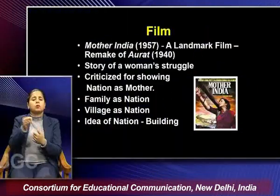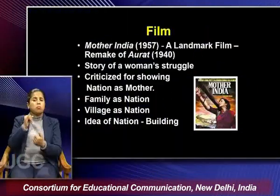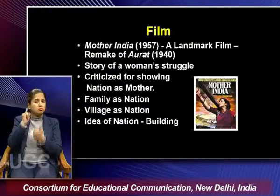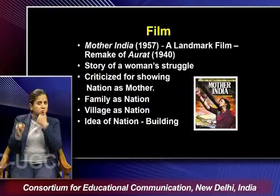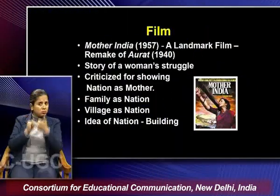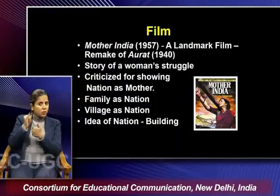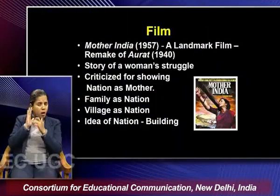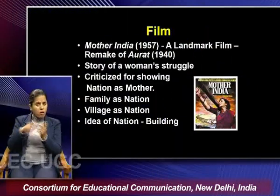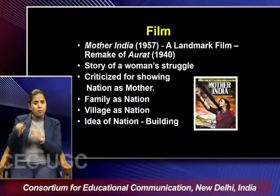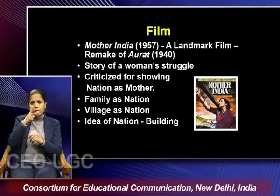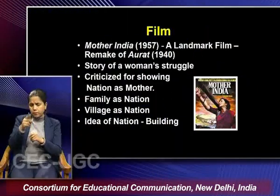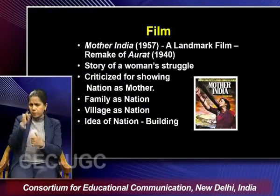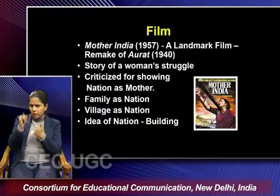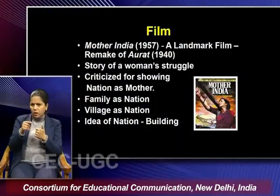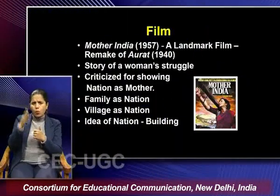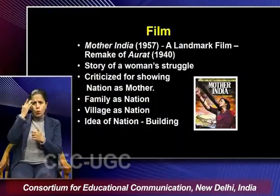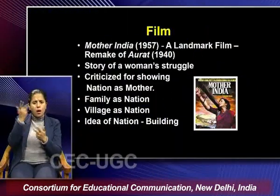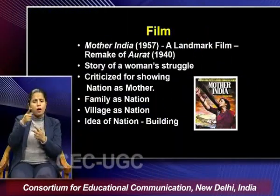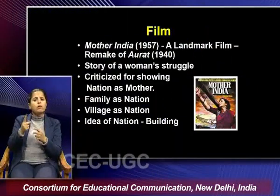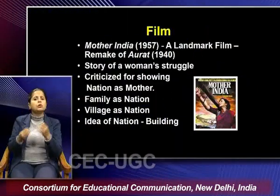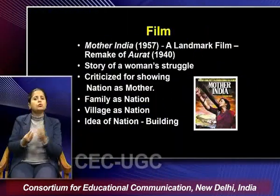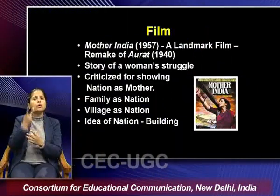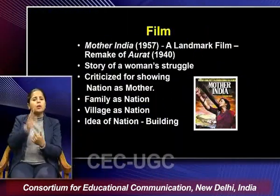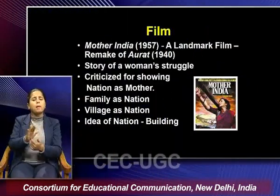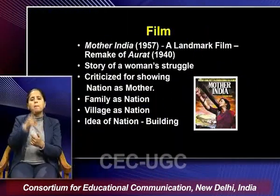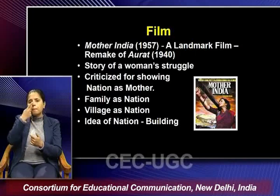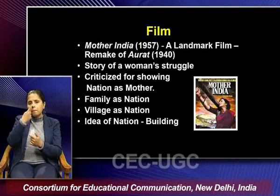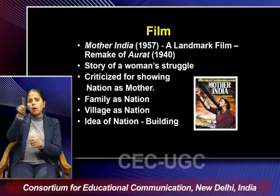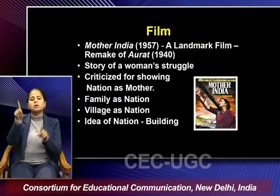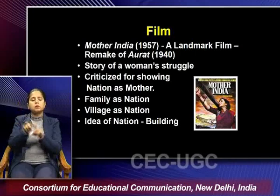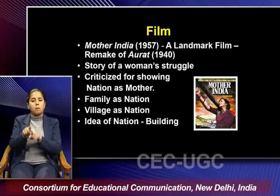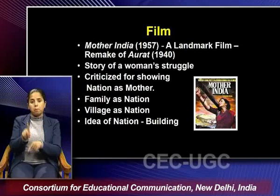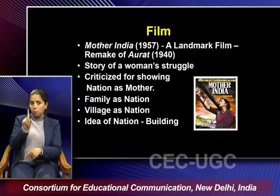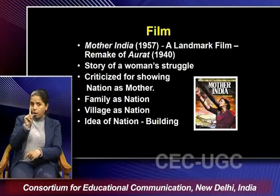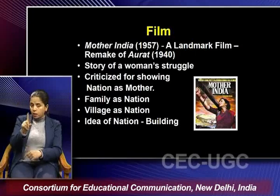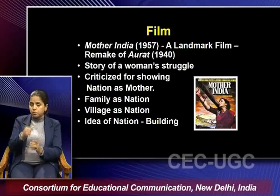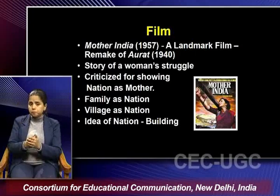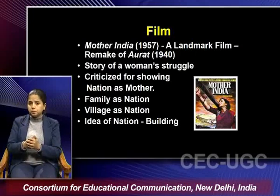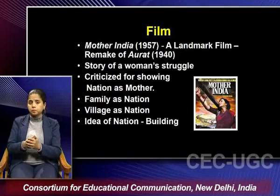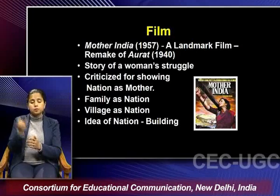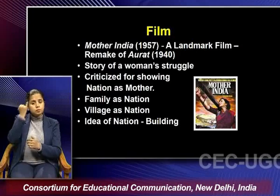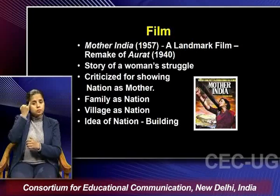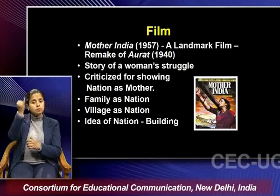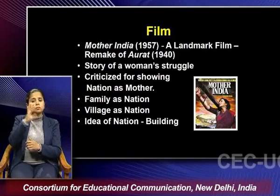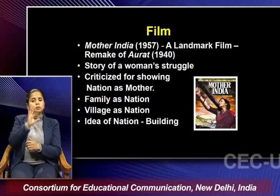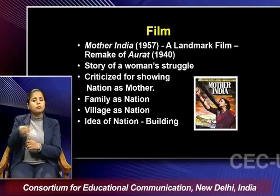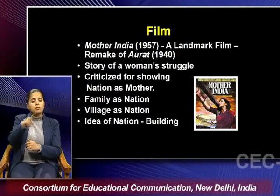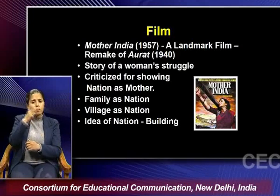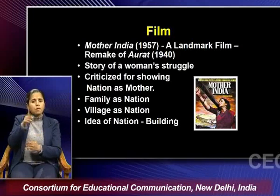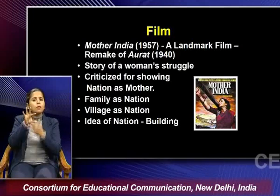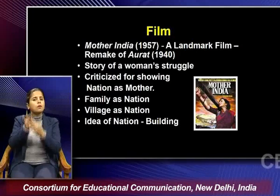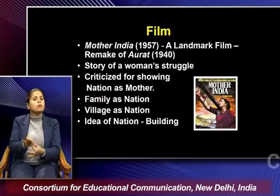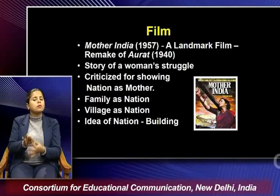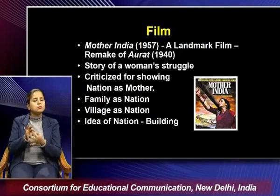in a way criticized that why nation is being shown as a mother but the kind of ideas which are associated